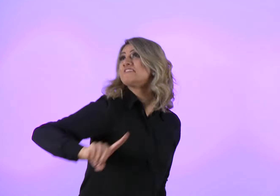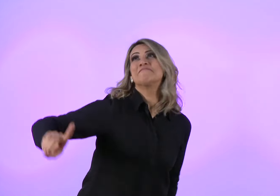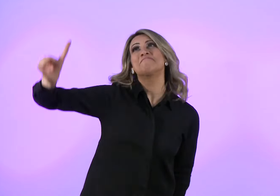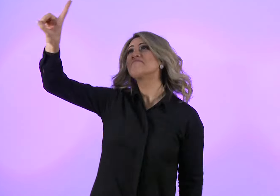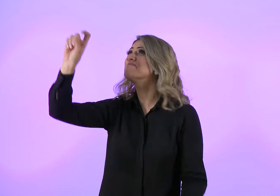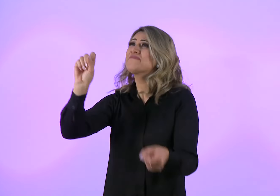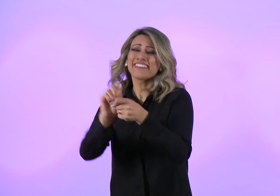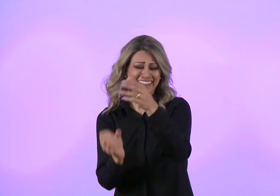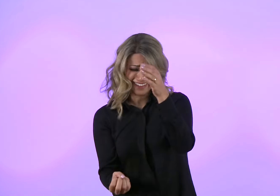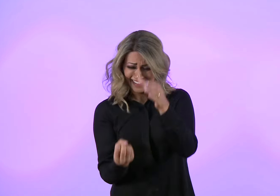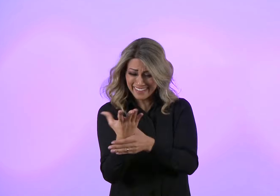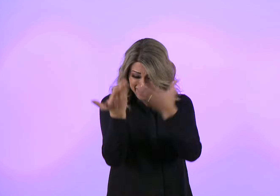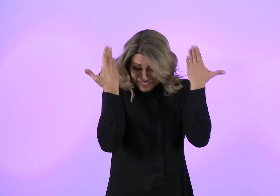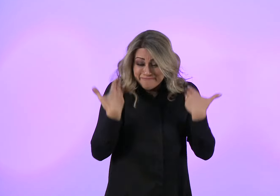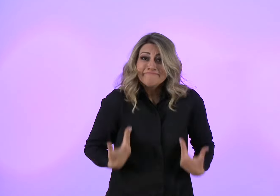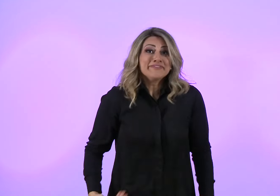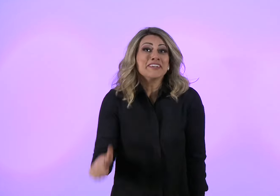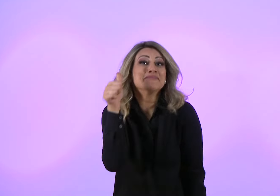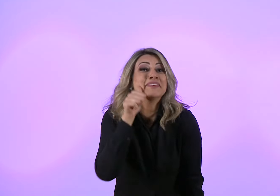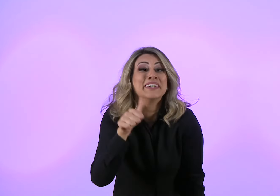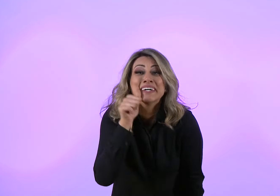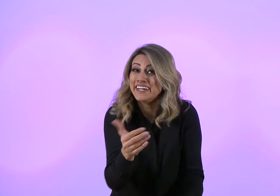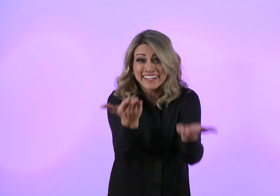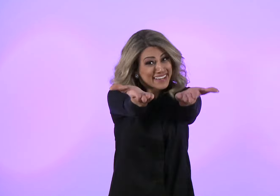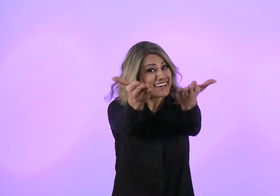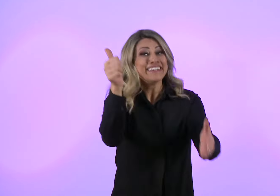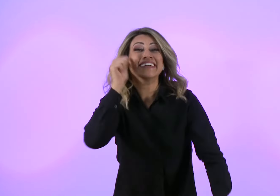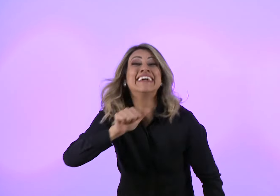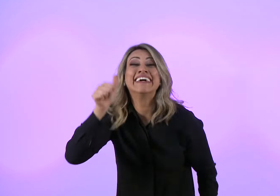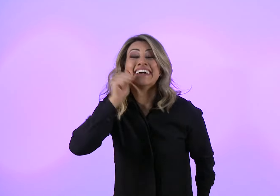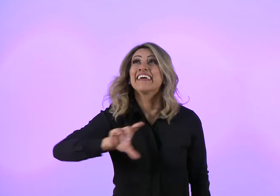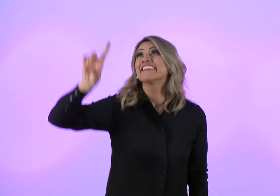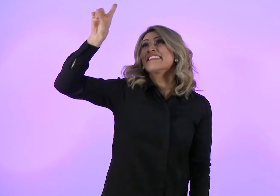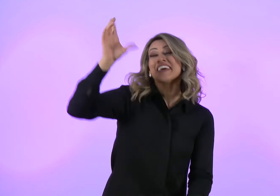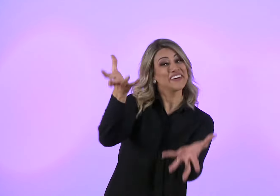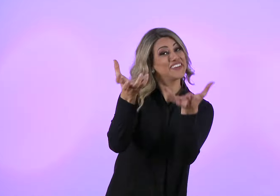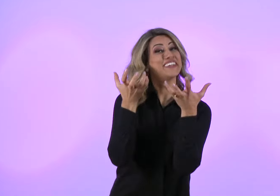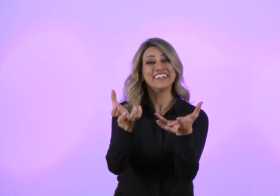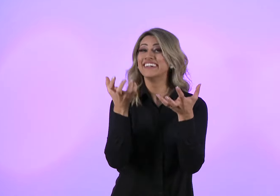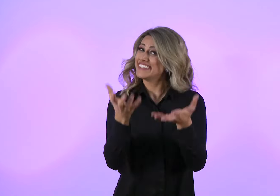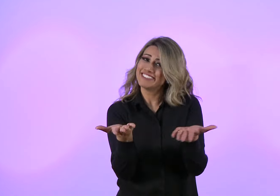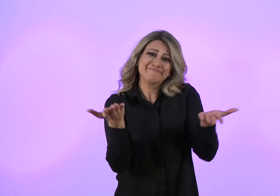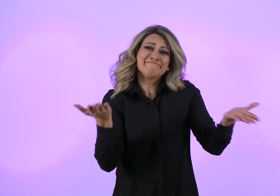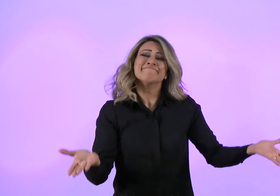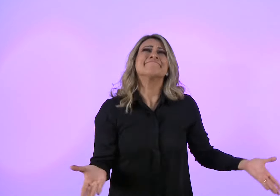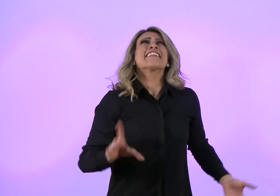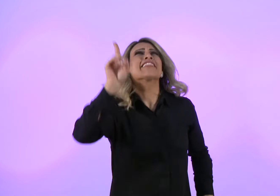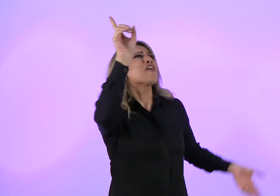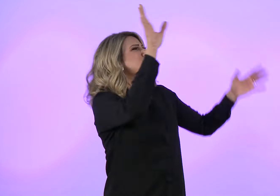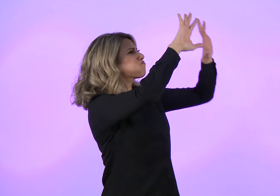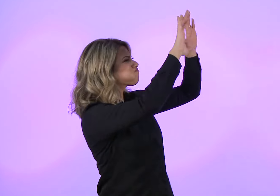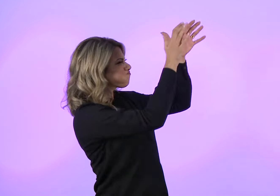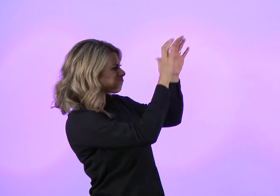me fez assim Pois Deus me fez assim Sou sua